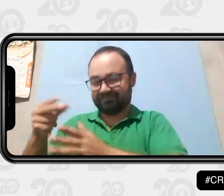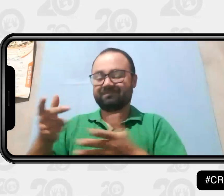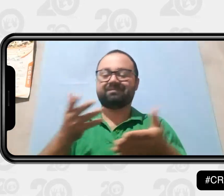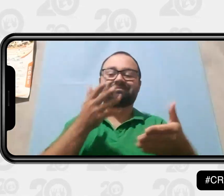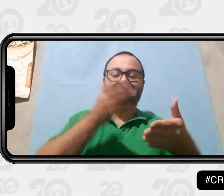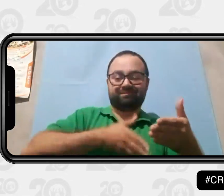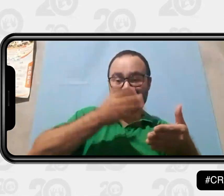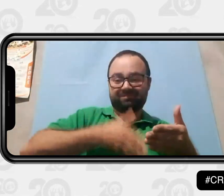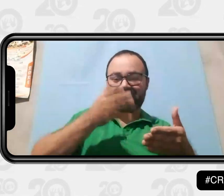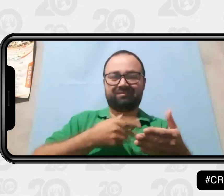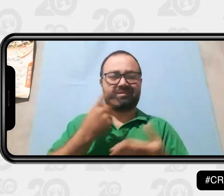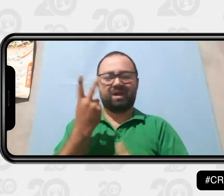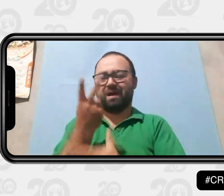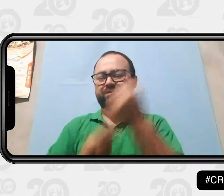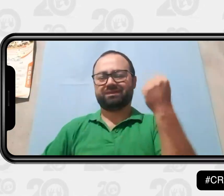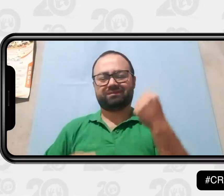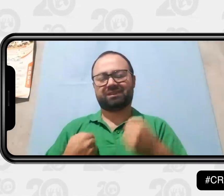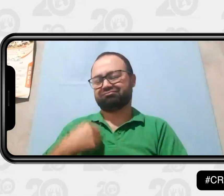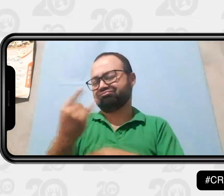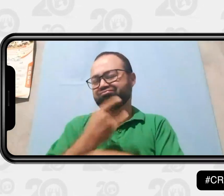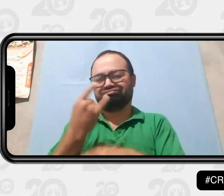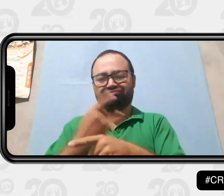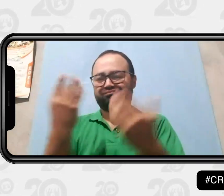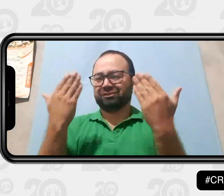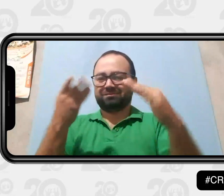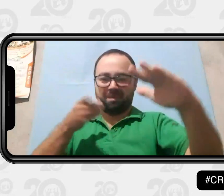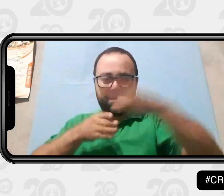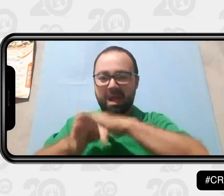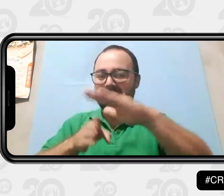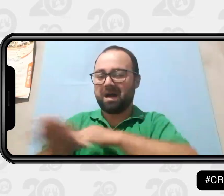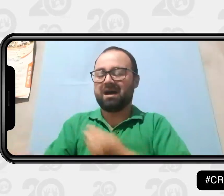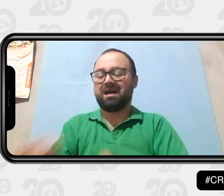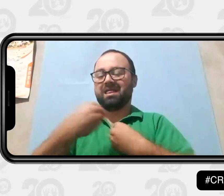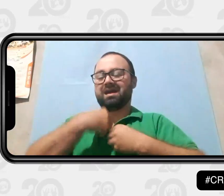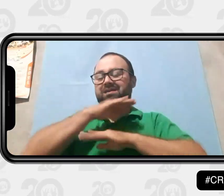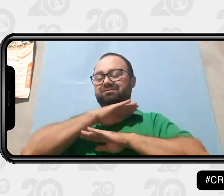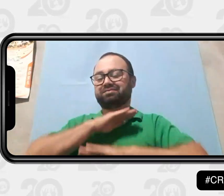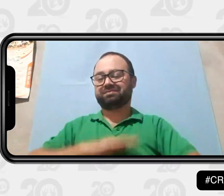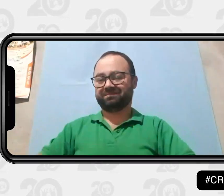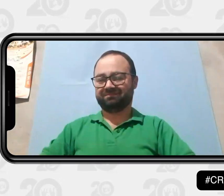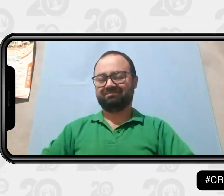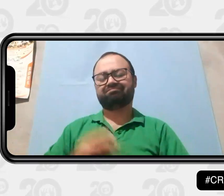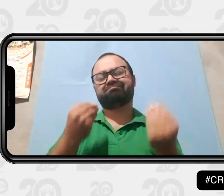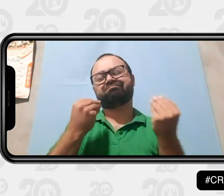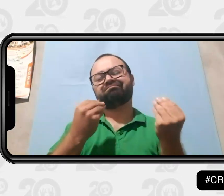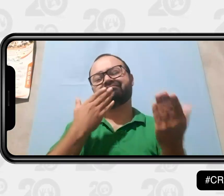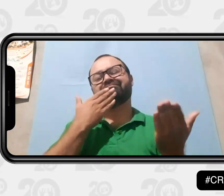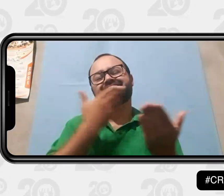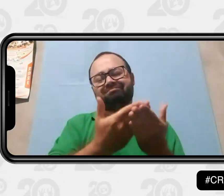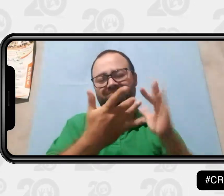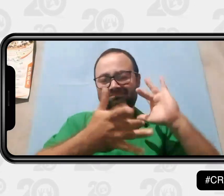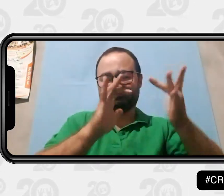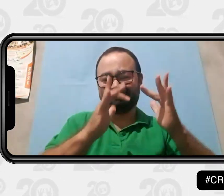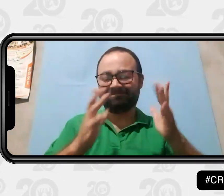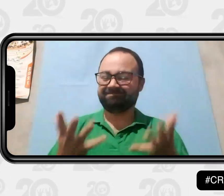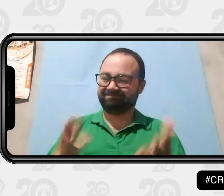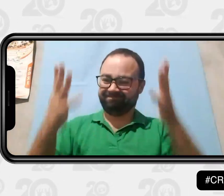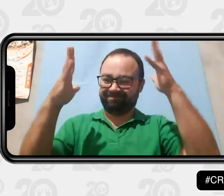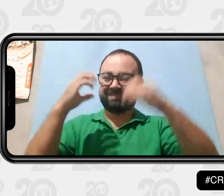y de cien. Estas dos campañas han sido de beneficio y me ha permitido acceder a diferentes espacios. Muchas gracias Centro de Relevo y